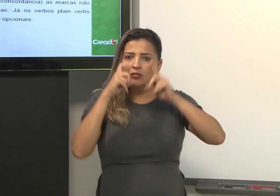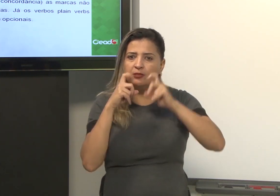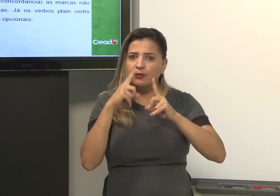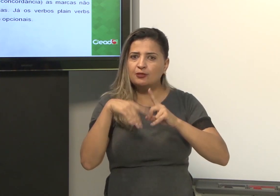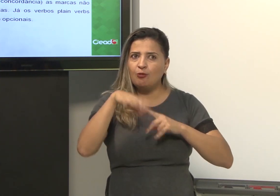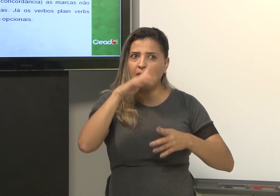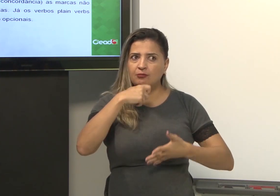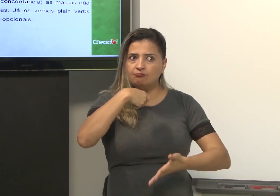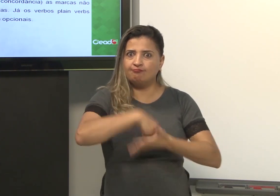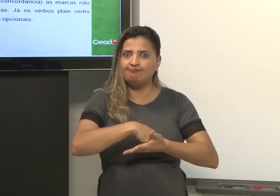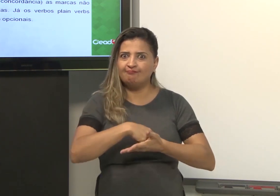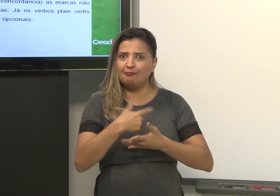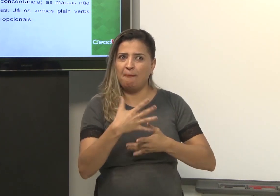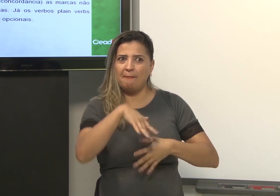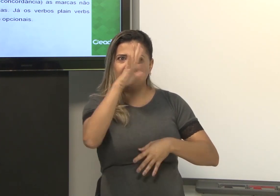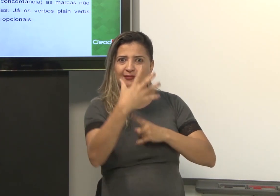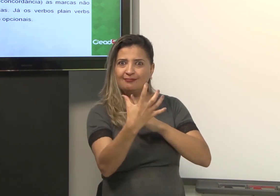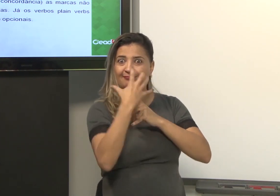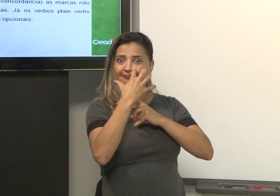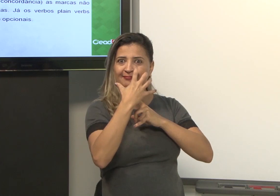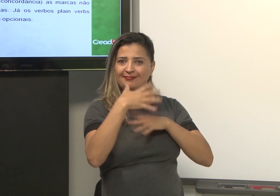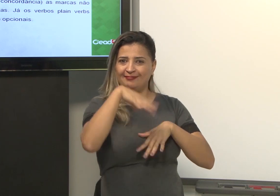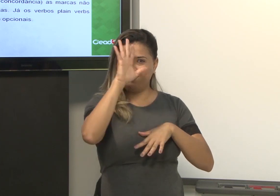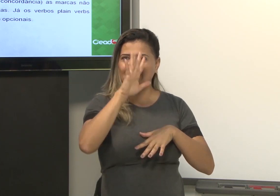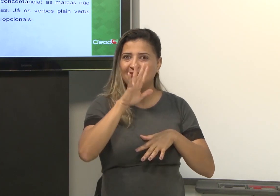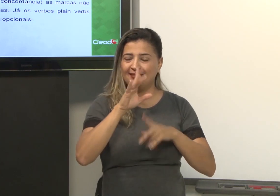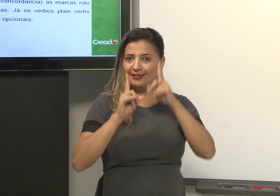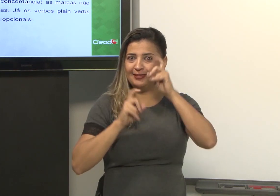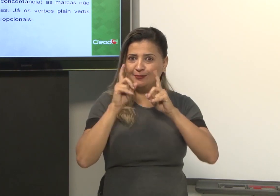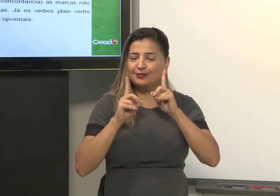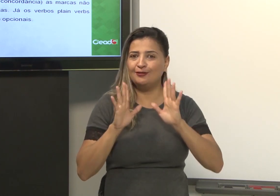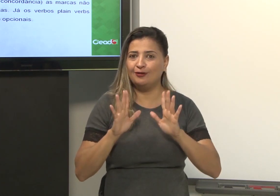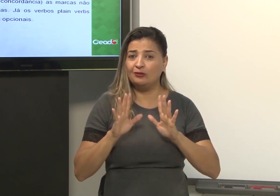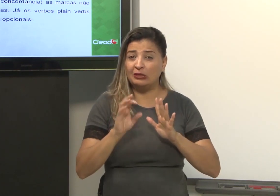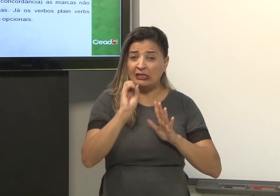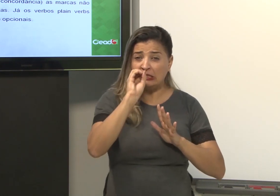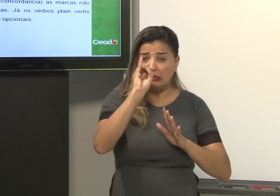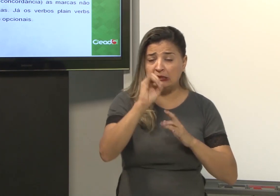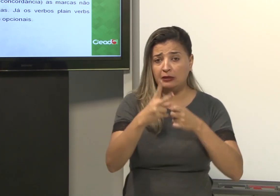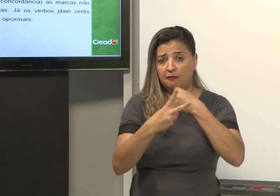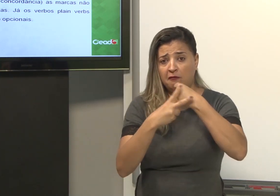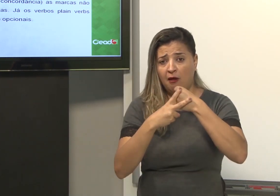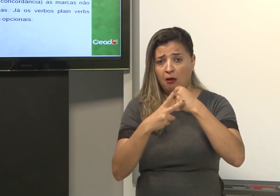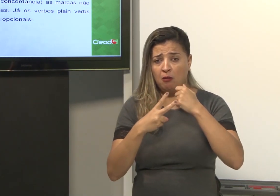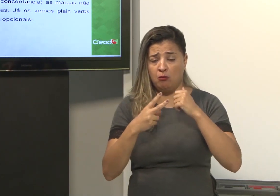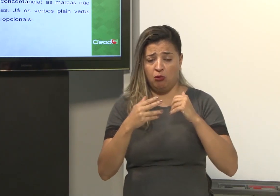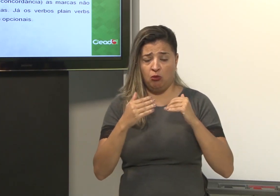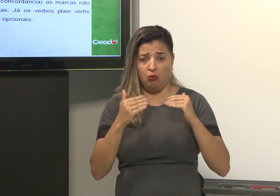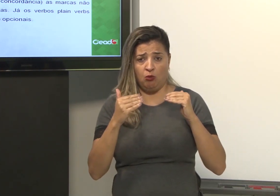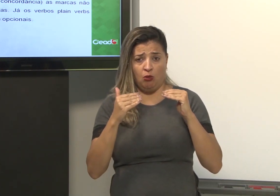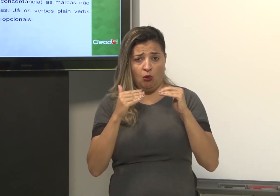que ele usa mais a expressão, como se obrigasse a usar mais a expressão.